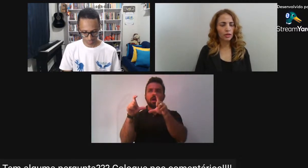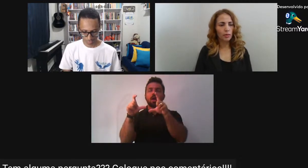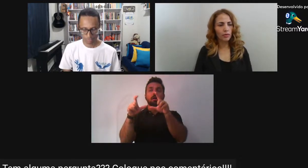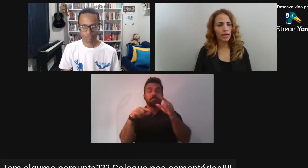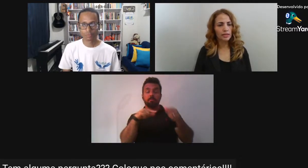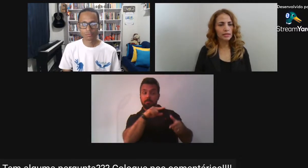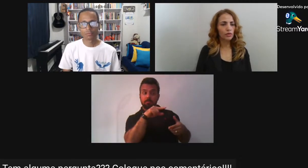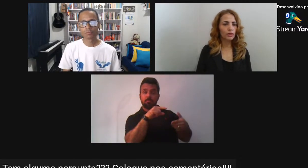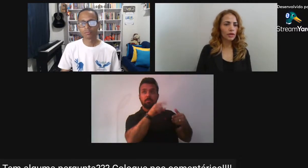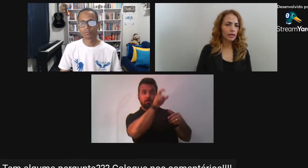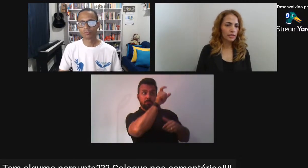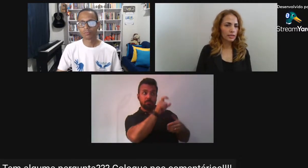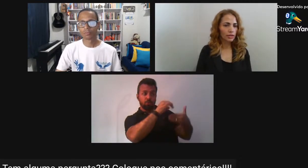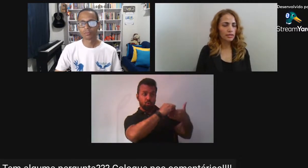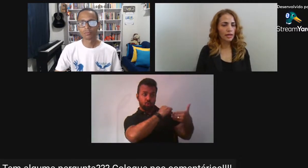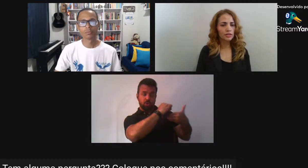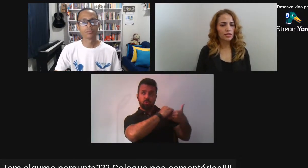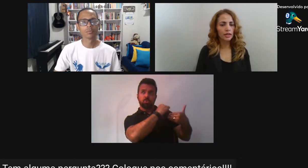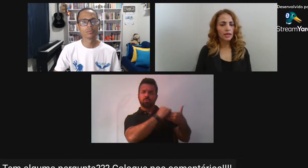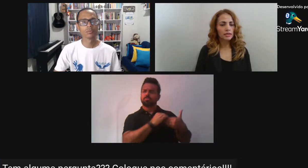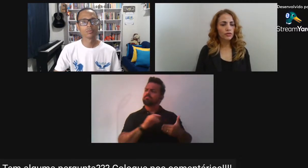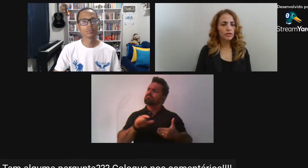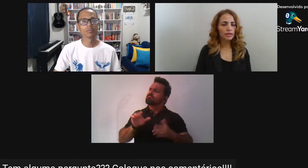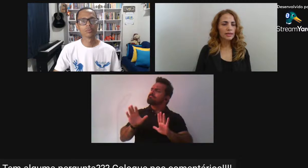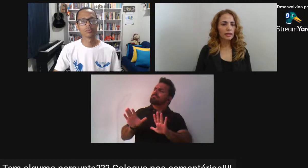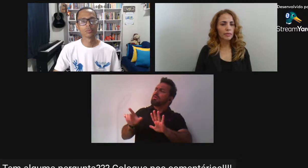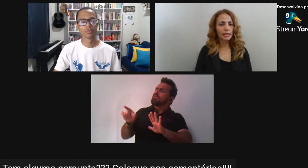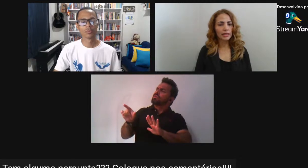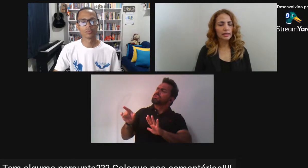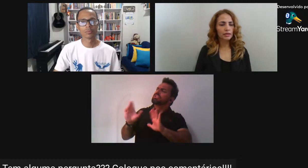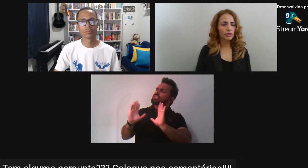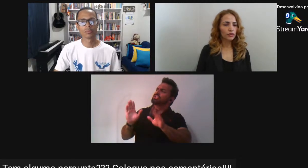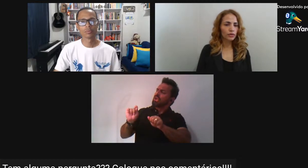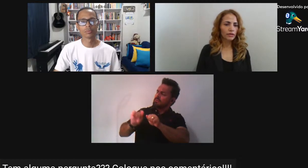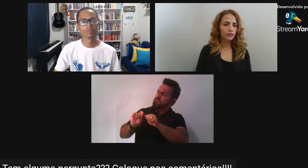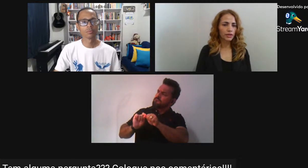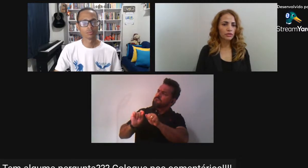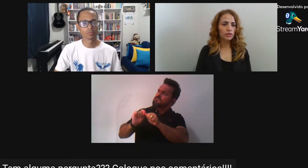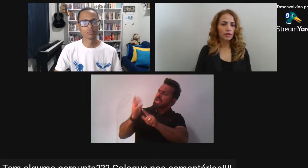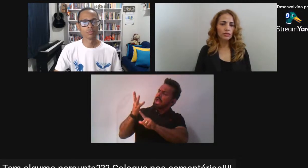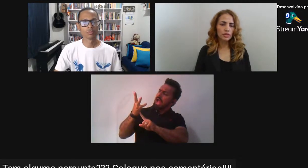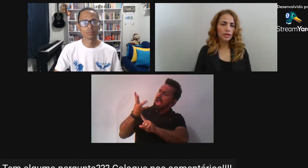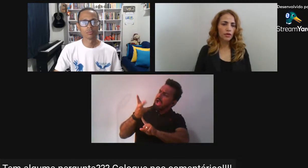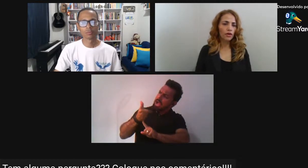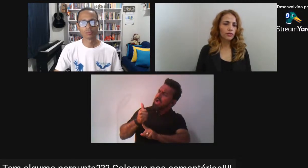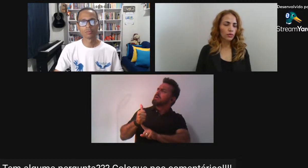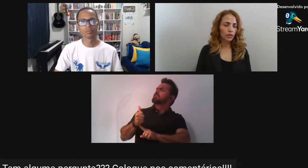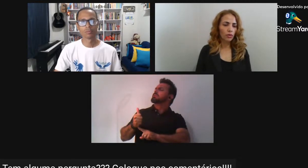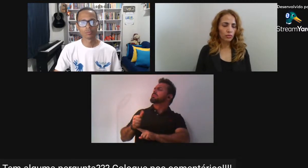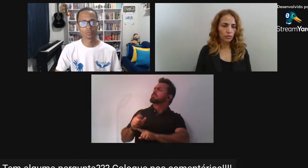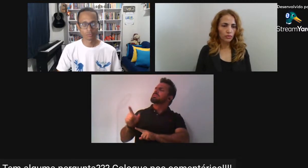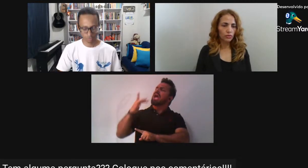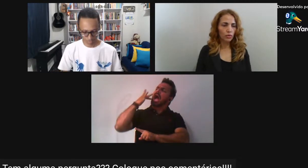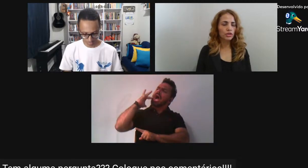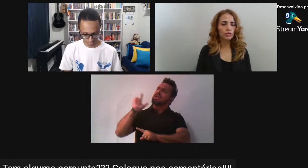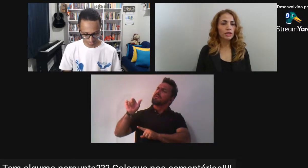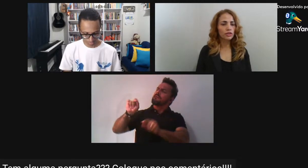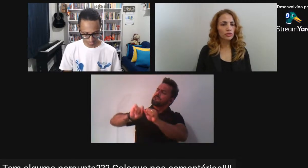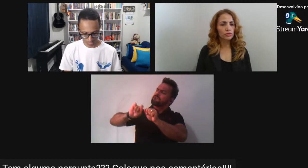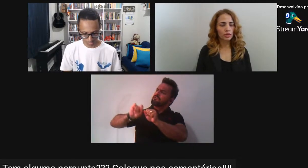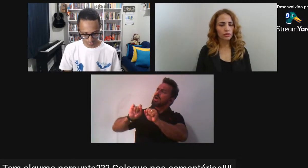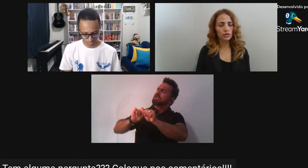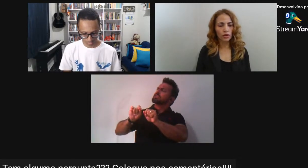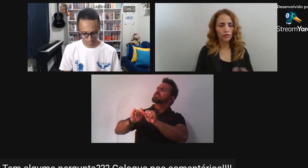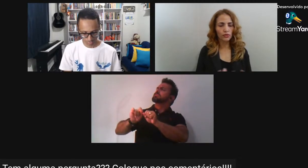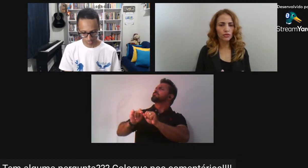artes Você tem uma boa relação Com a questão das artes Se você quiser trabalhar A questão da fotografia Do século XIX Ou algum O objeto